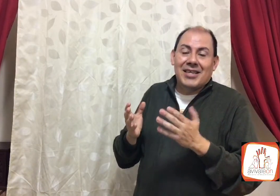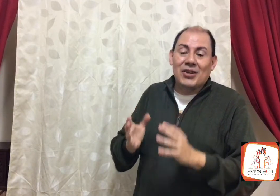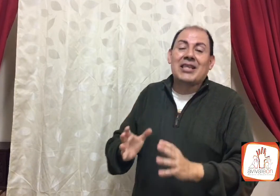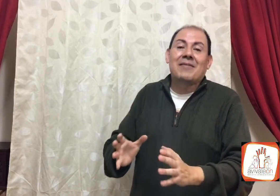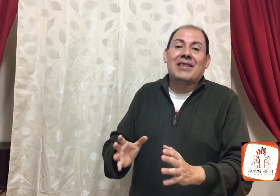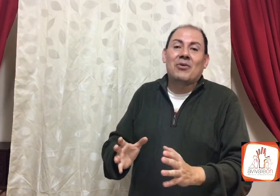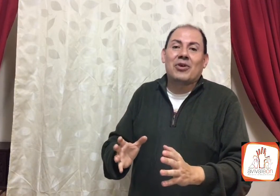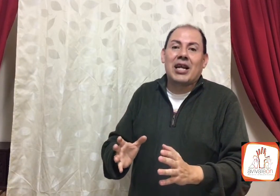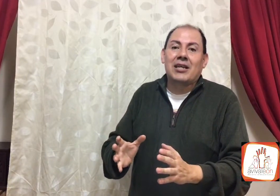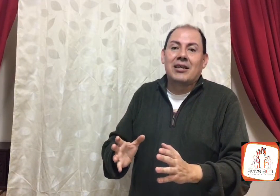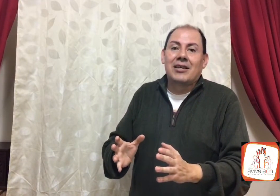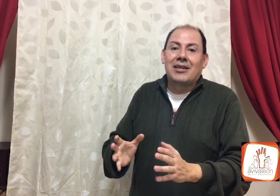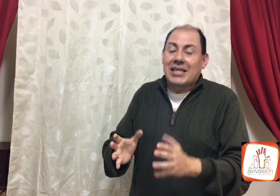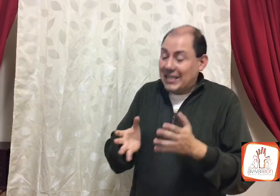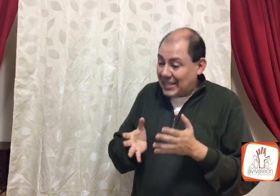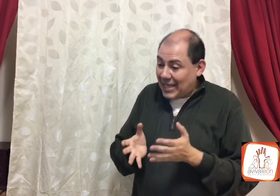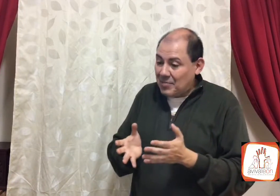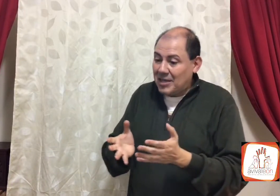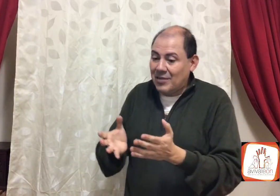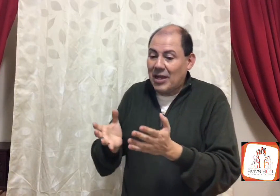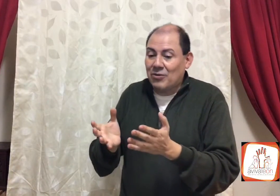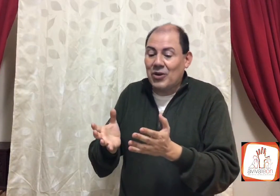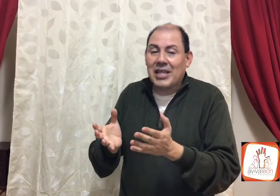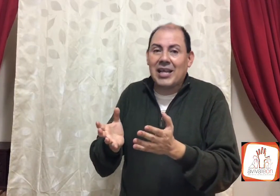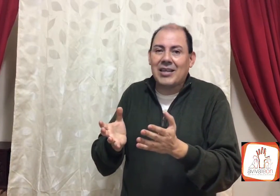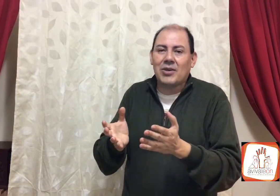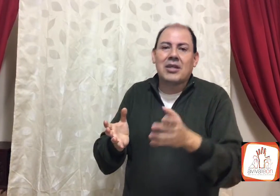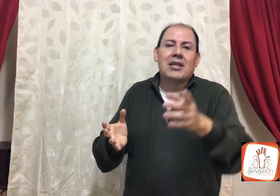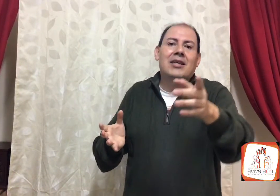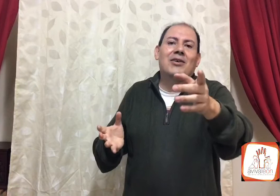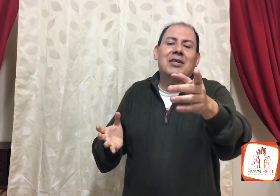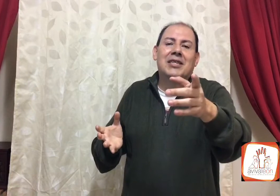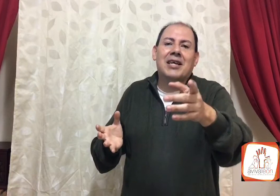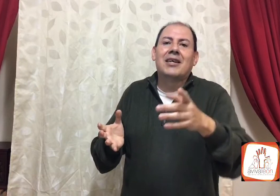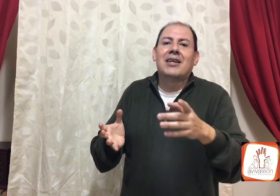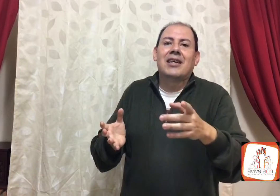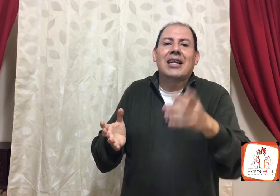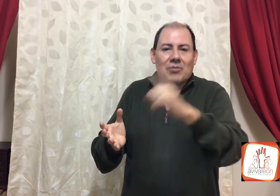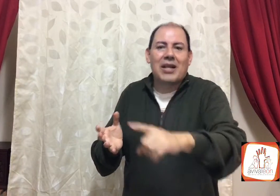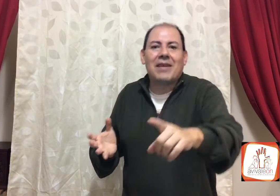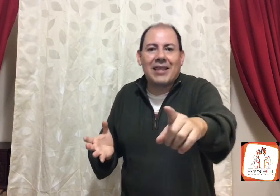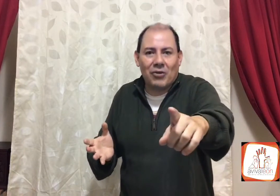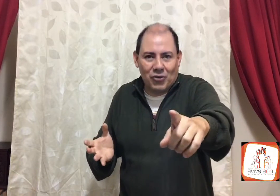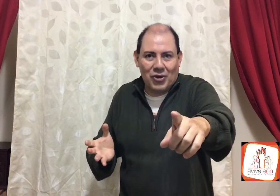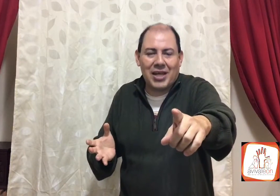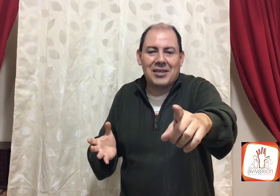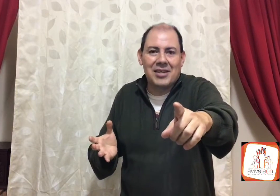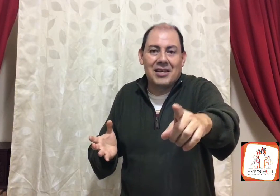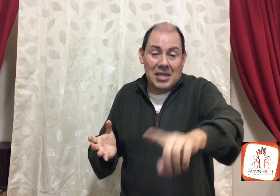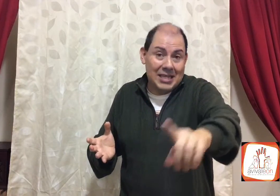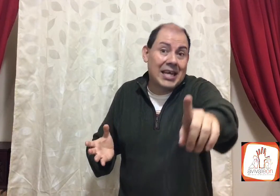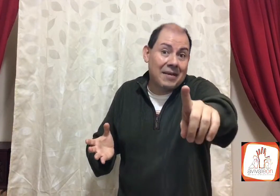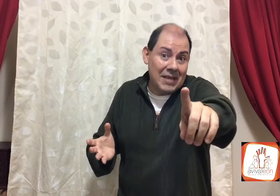Dios les levanta un rey, y se siguen metiendo, la autoridad de Dios, y Dios dice, les voy a levantar otro rey, y les da David,